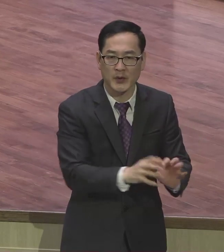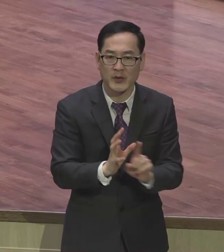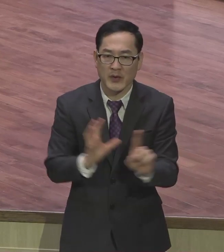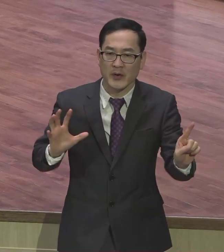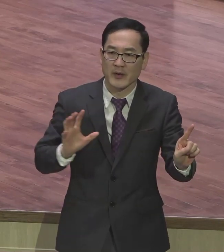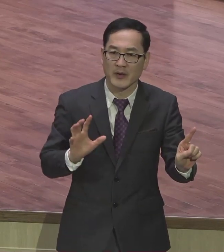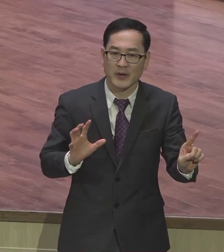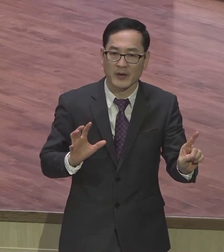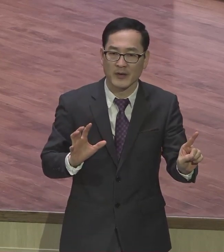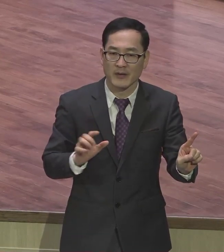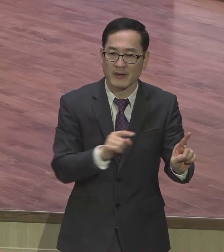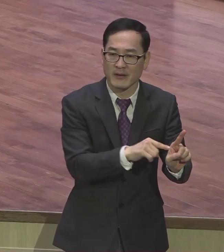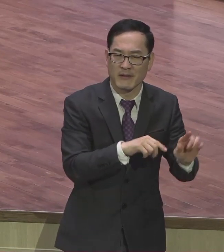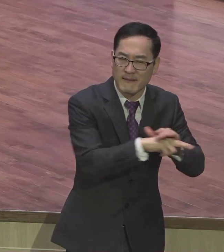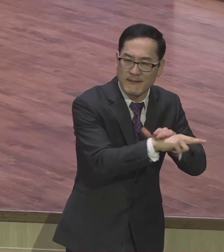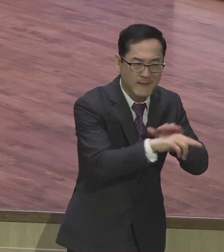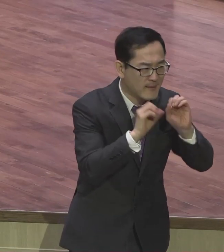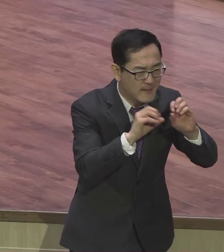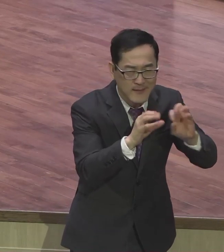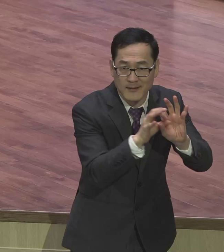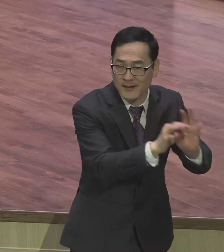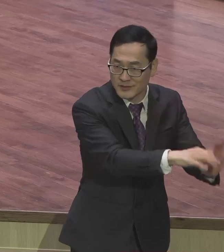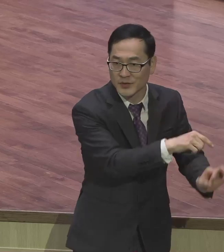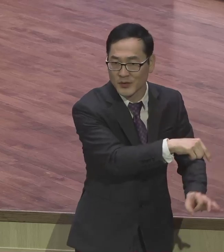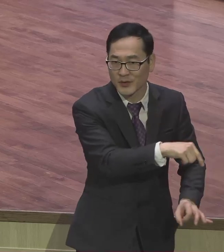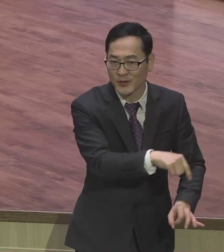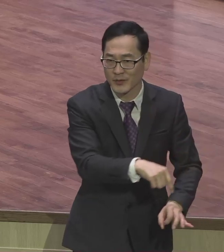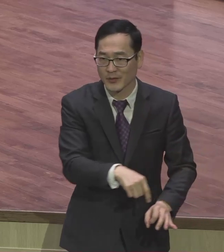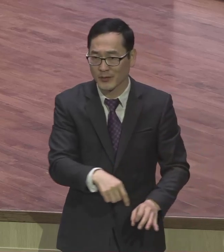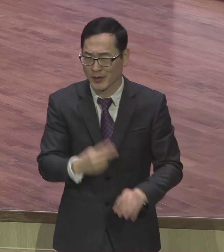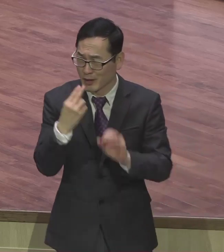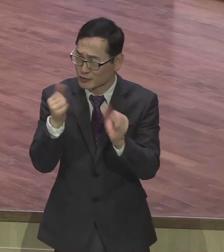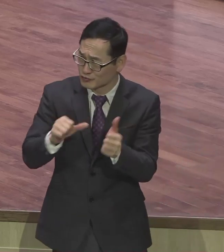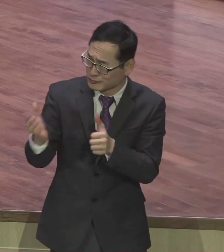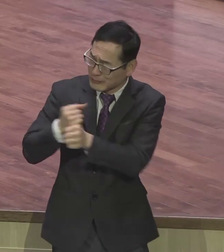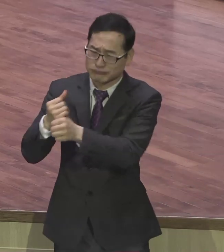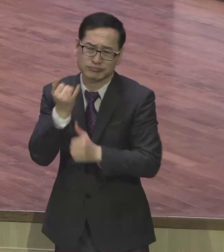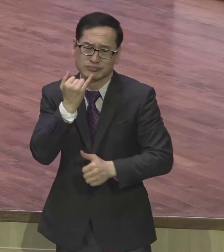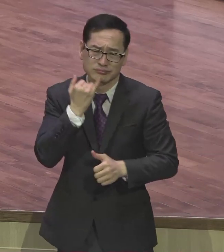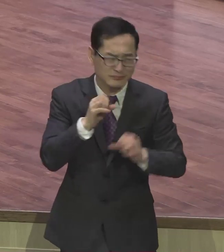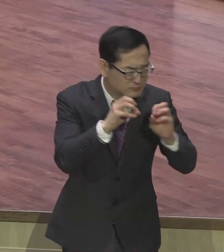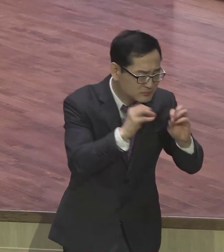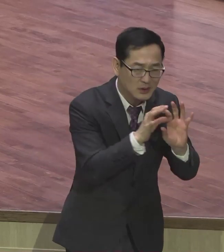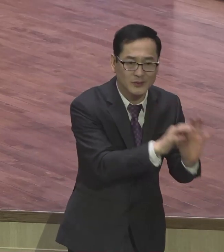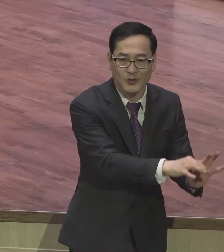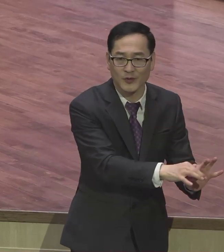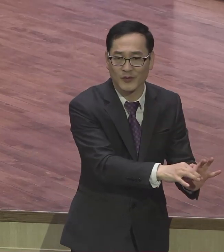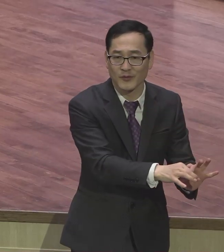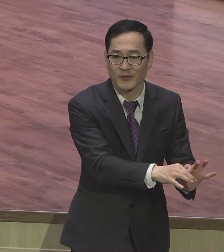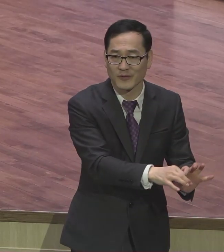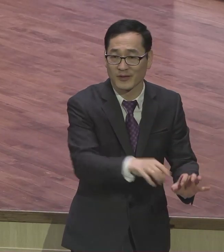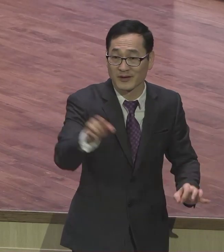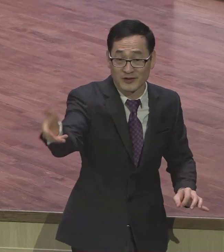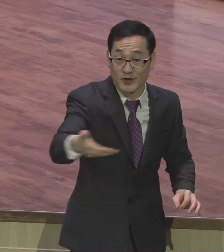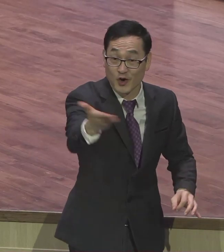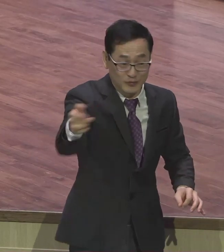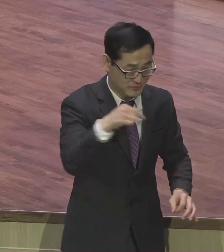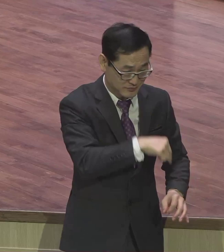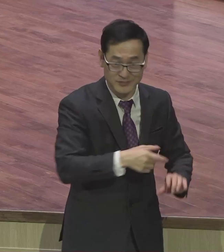우리는 어떻게 하든지 예수 믿고 어떻게 하든지 구원받는 것은 좋지만 그 다음에 역시 뭐가 생겼냐